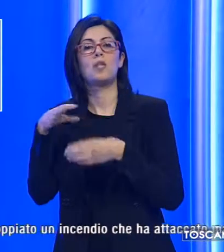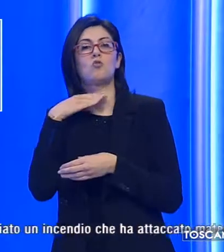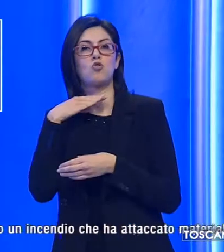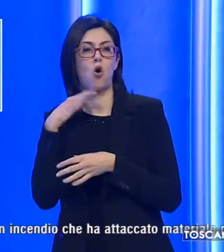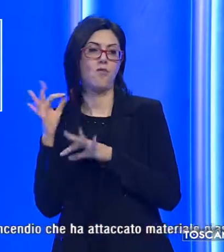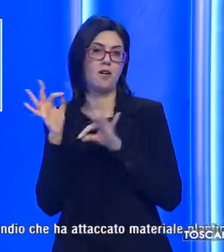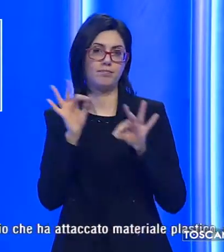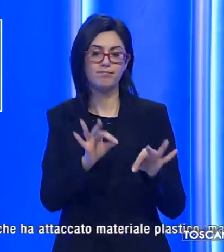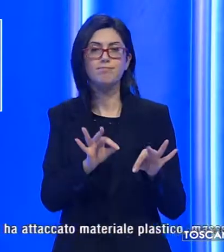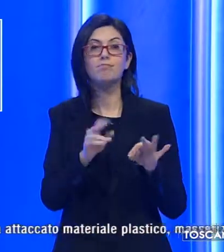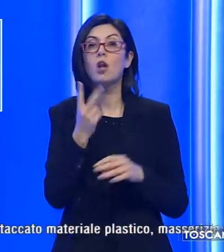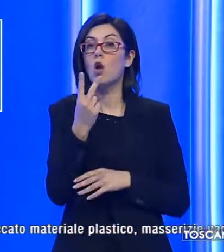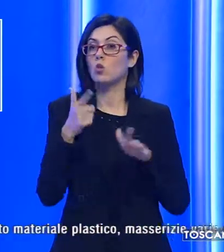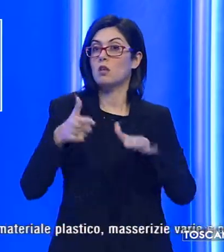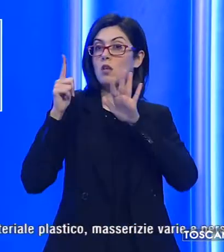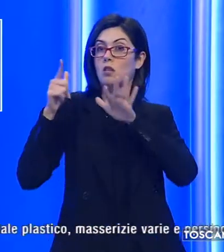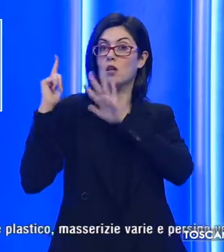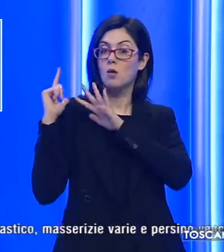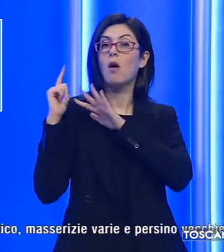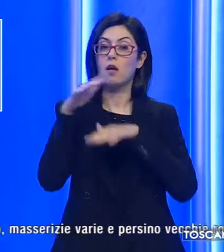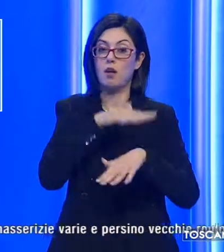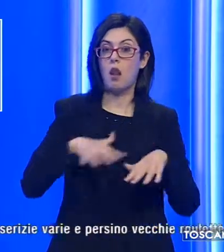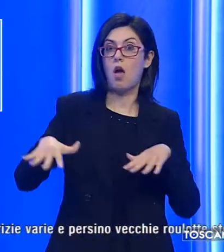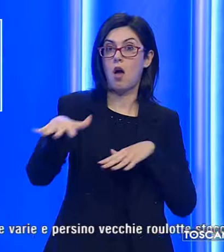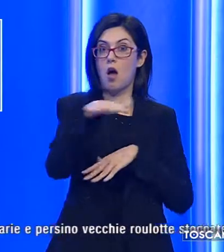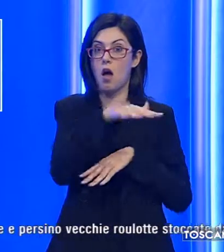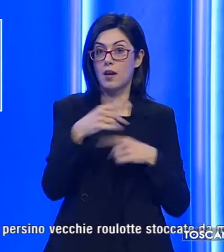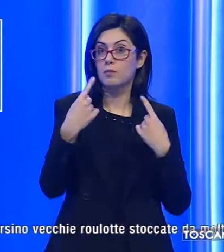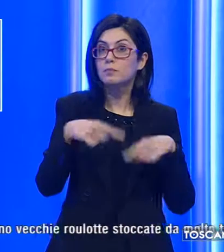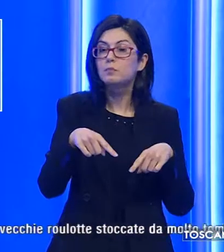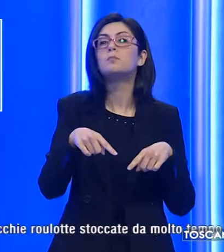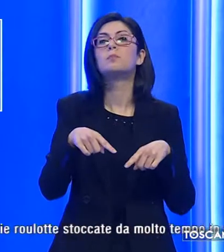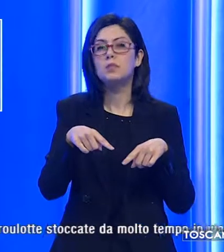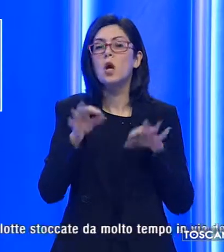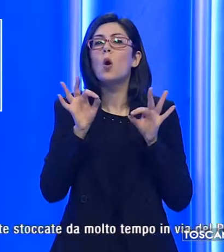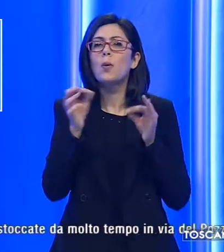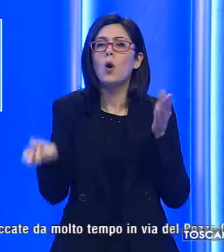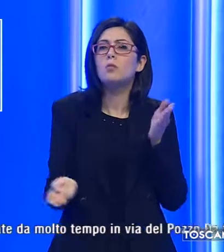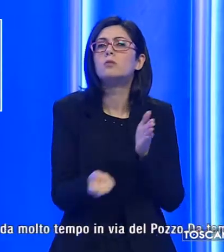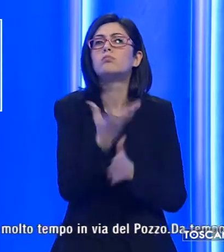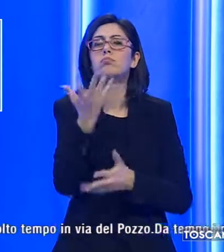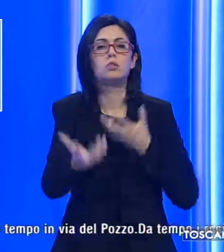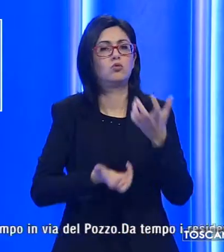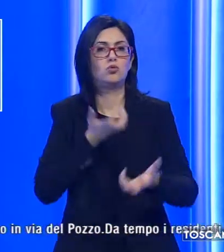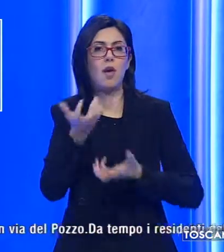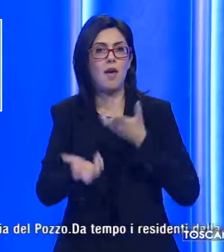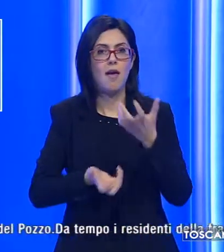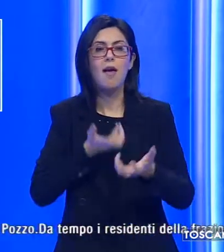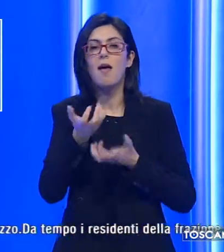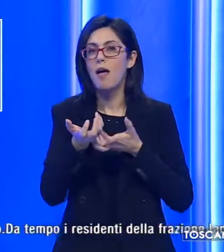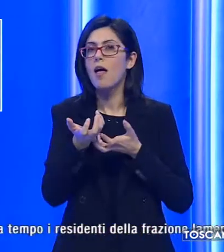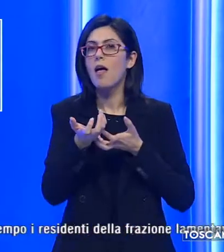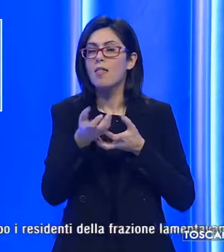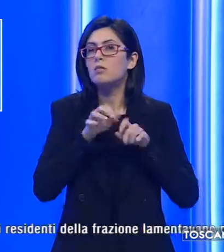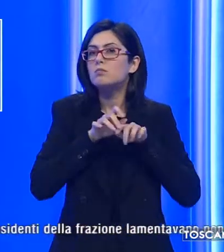Solo due settimane fa nell'area interessata dal blitz di Stamani è scoppiato un incendio che ha attaccato